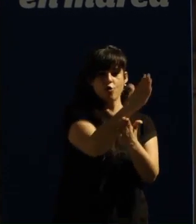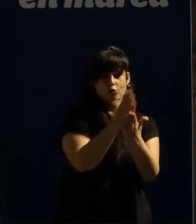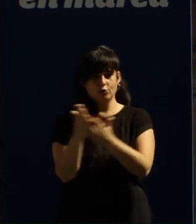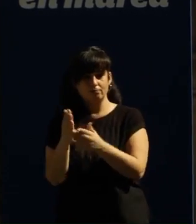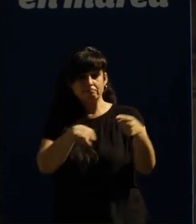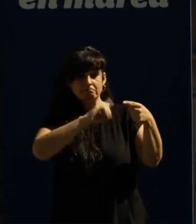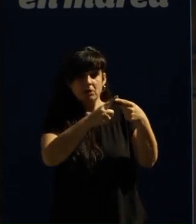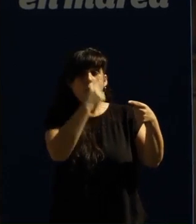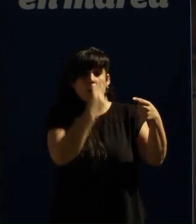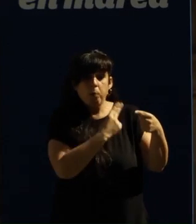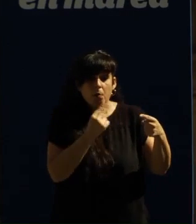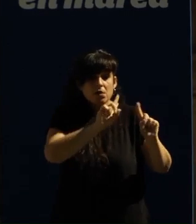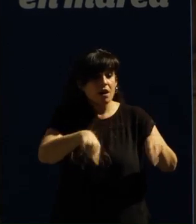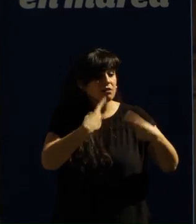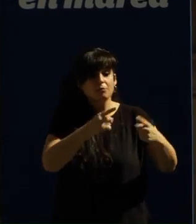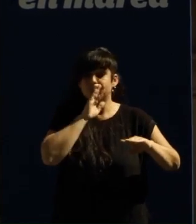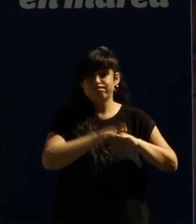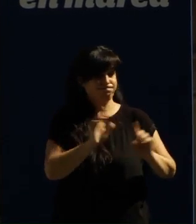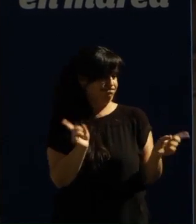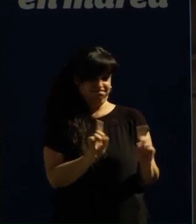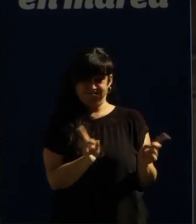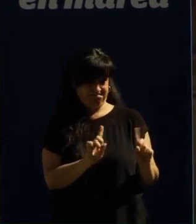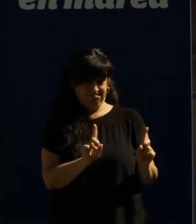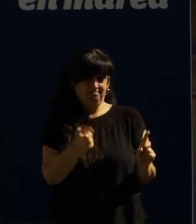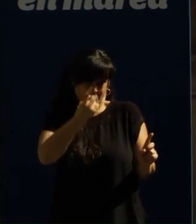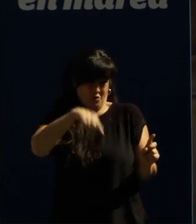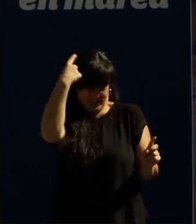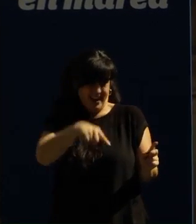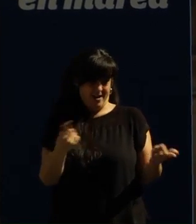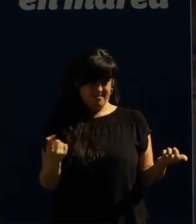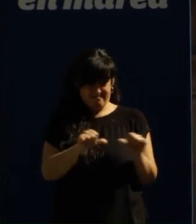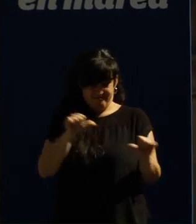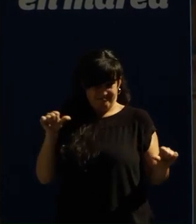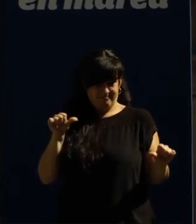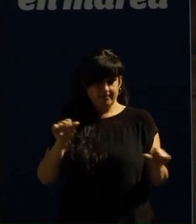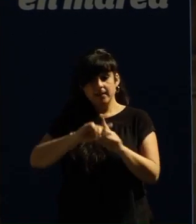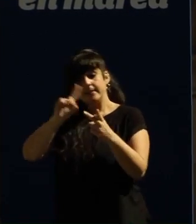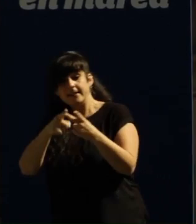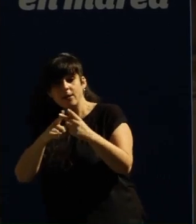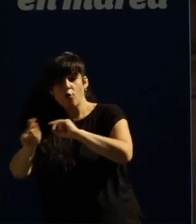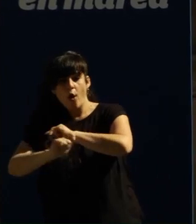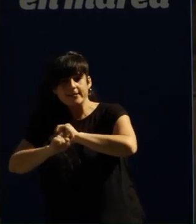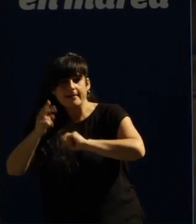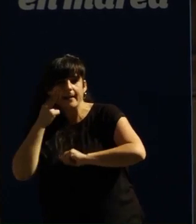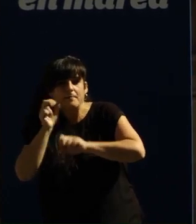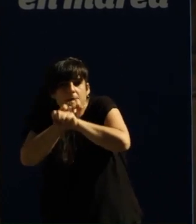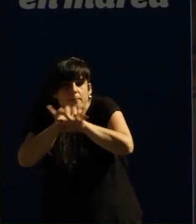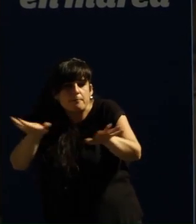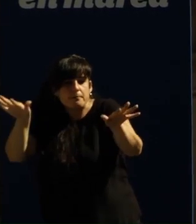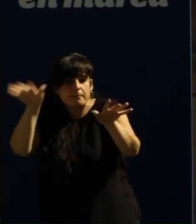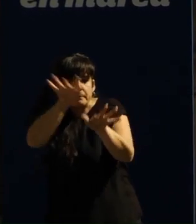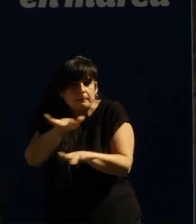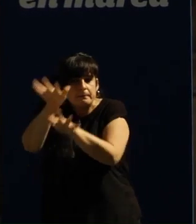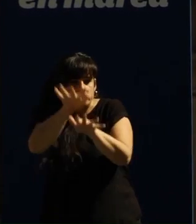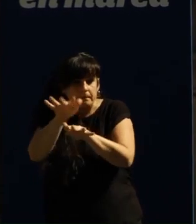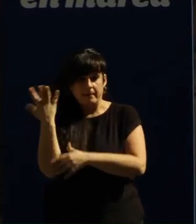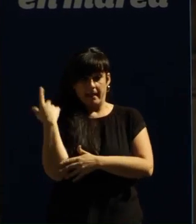facer promesas que non van a cumprir porque xa sabemos que non cumpren xa non nos pillan por sorpresa E a outra, é xogar a estrategia do medo Outro día, presentaba o Partido